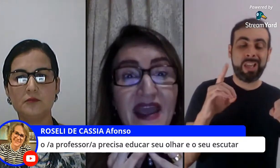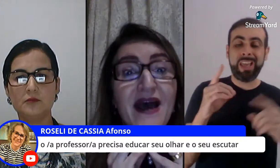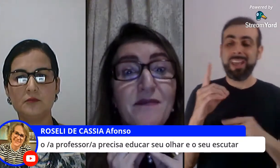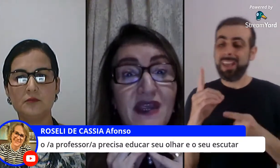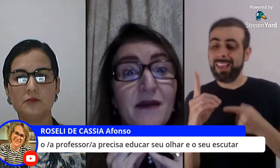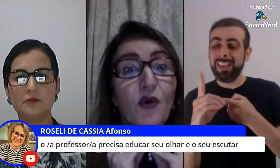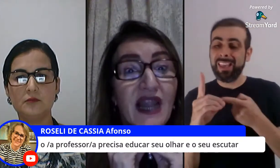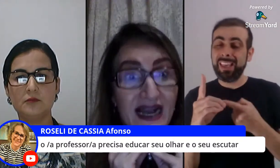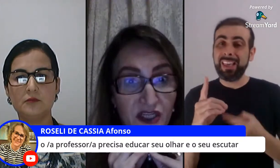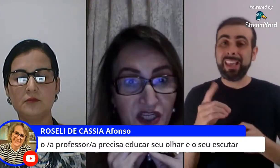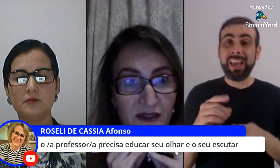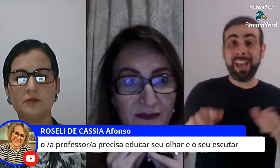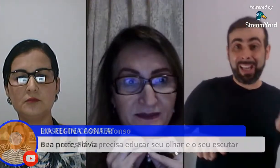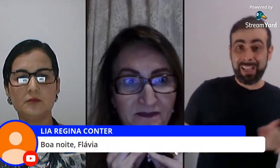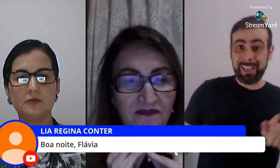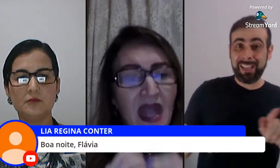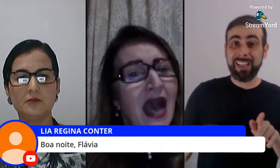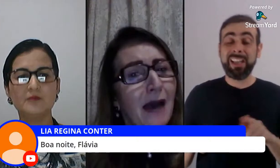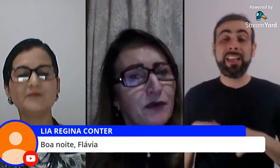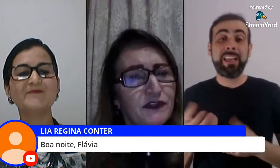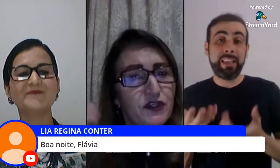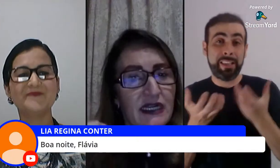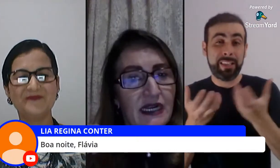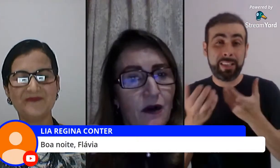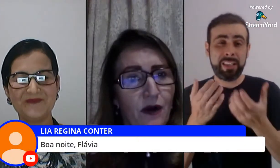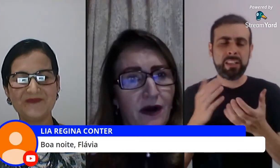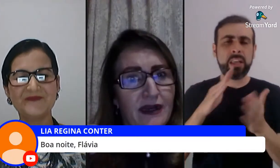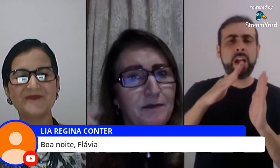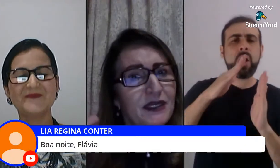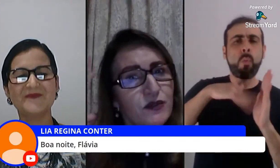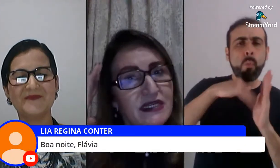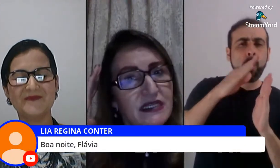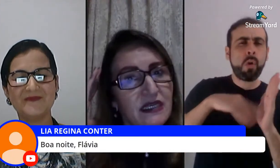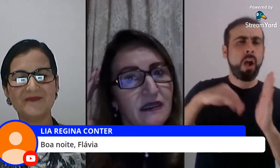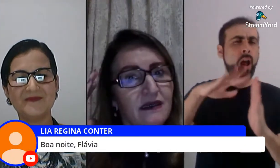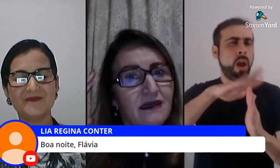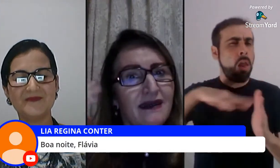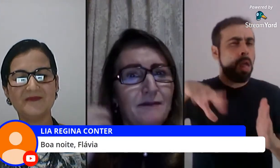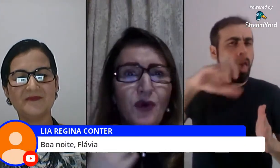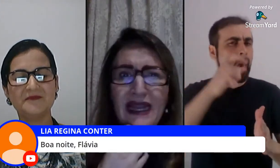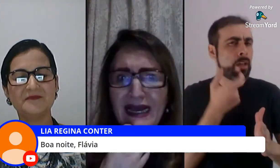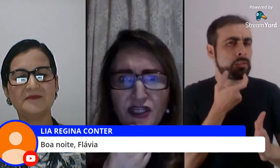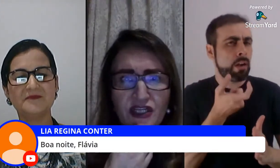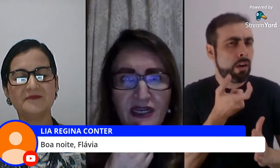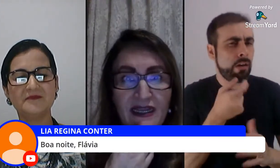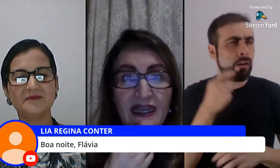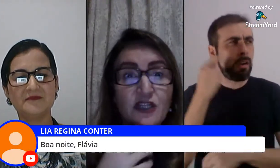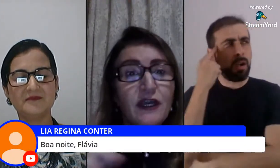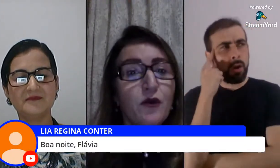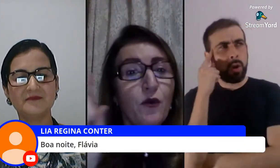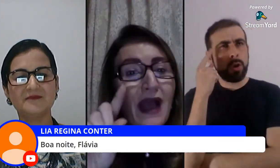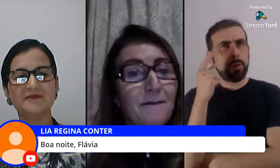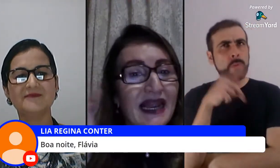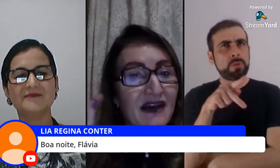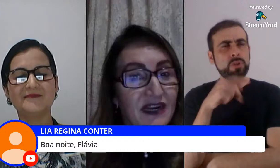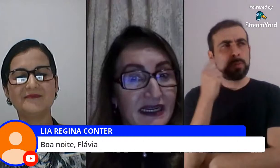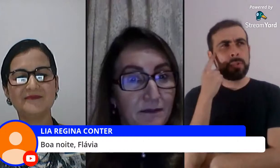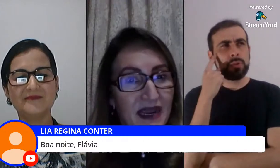o meu primo quer lamber a minha bolacha a professora na hora pensou assim